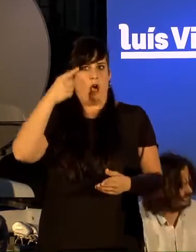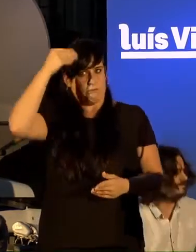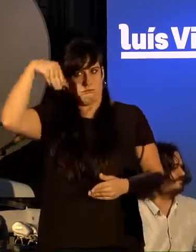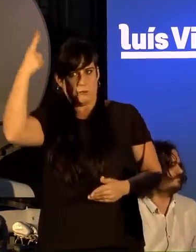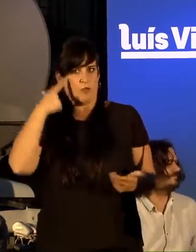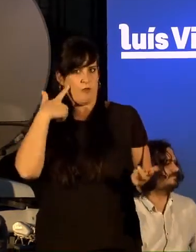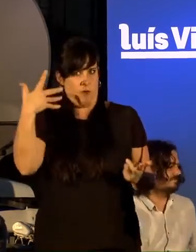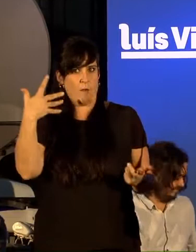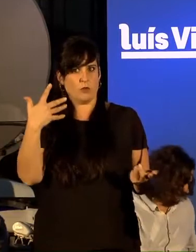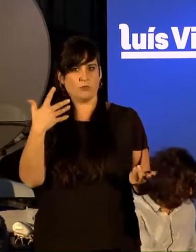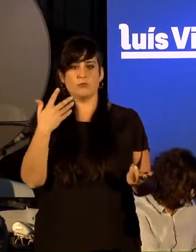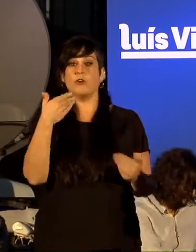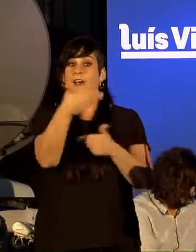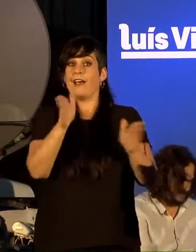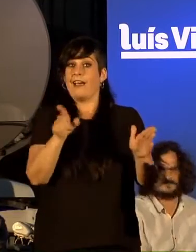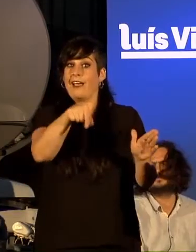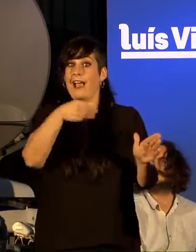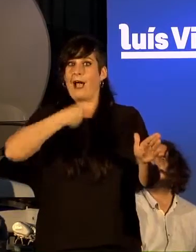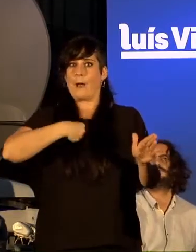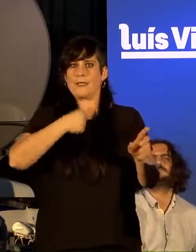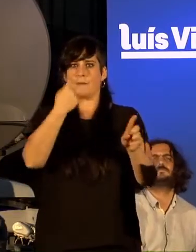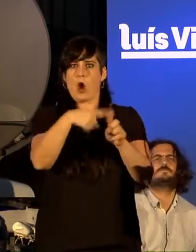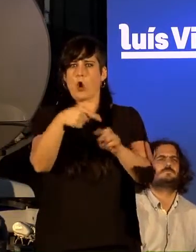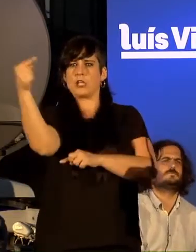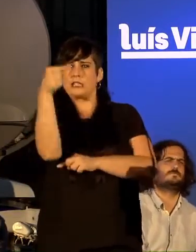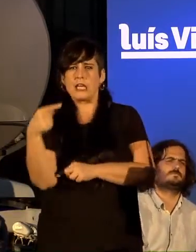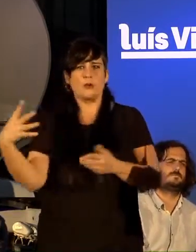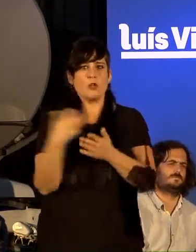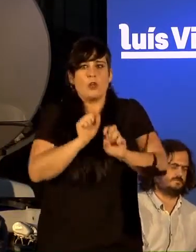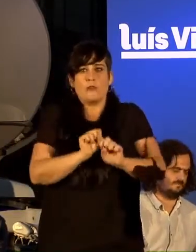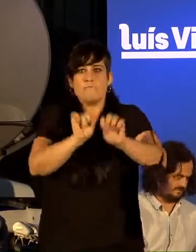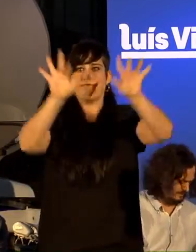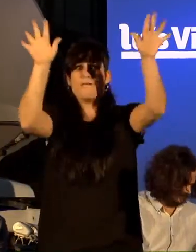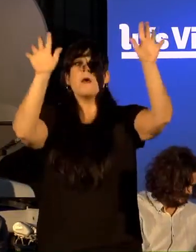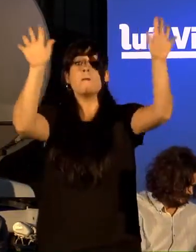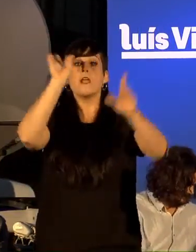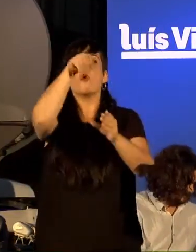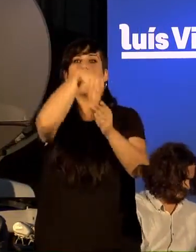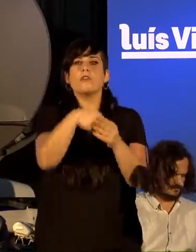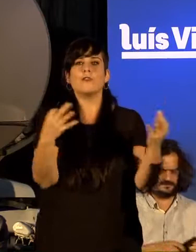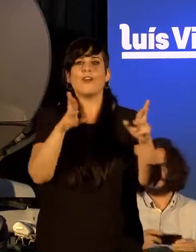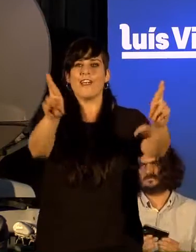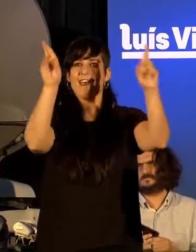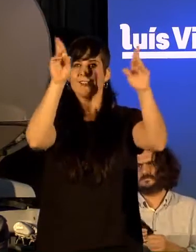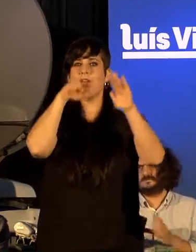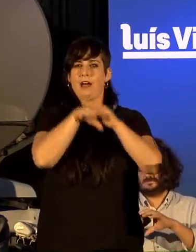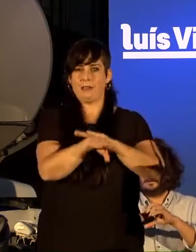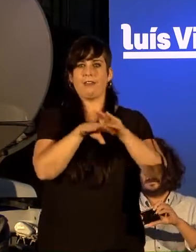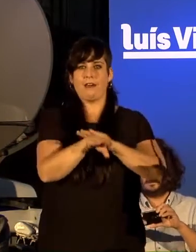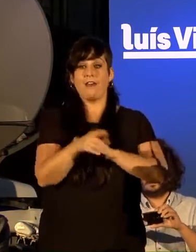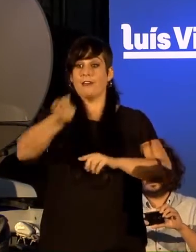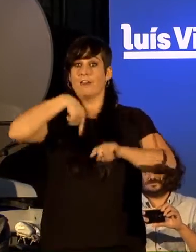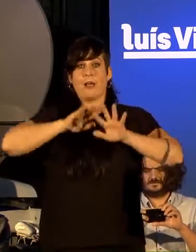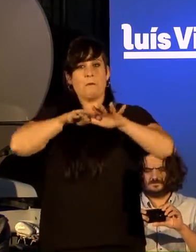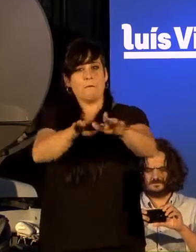pero na Caixa de Pandora escaparon todos os males do mundo, pero quedou unha cousa agardada, quedou a esperanza, a esperanza, como dixen, a esperanza de en Marea,